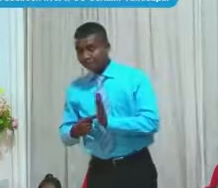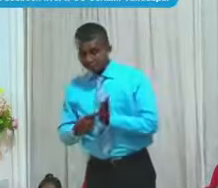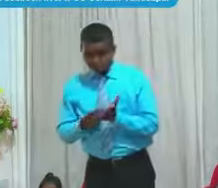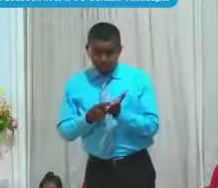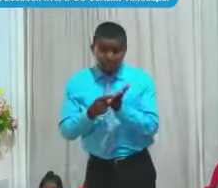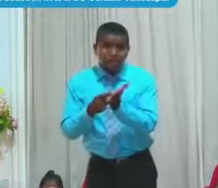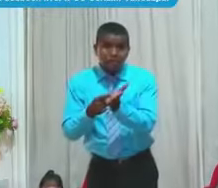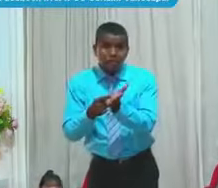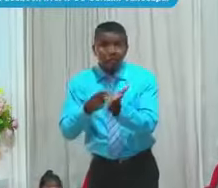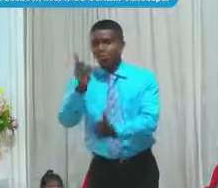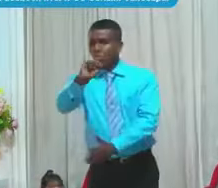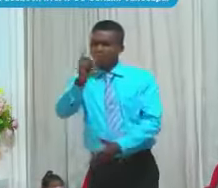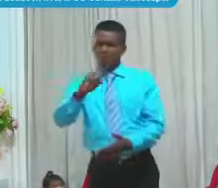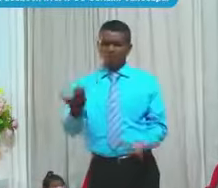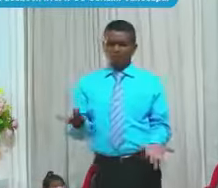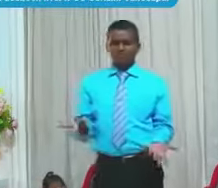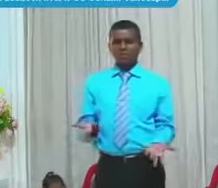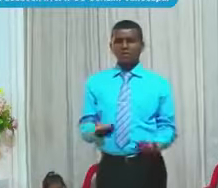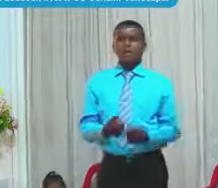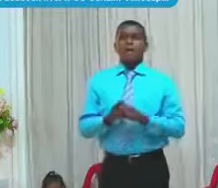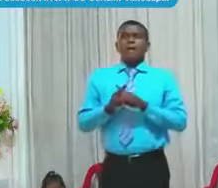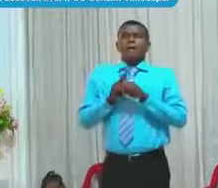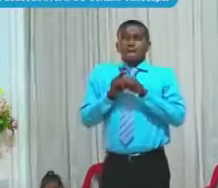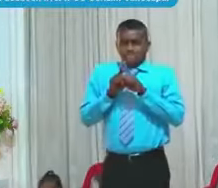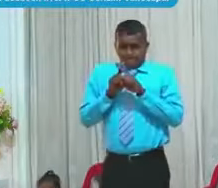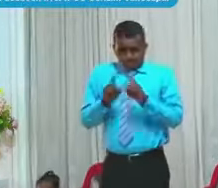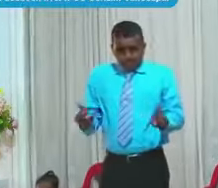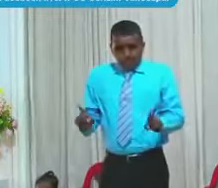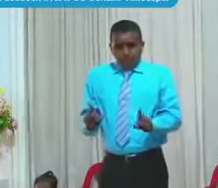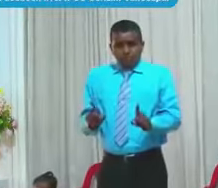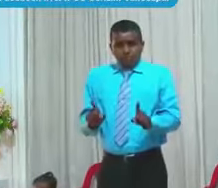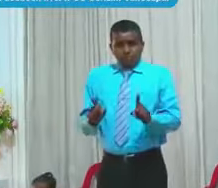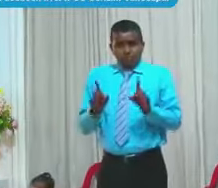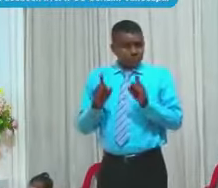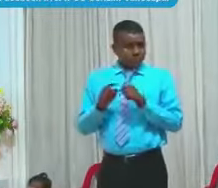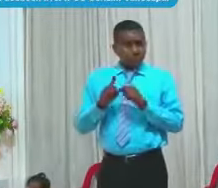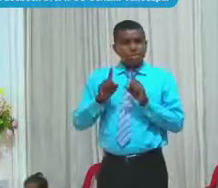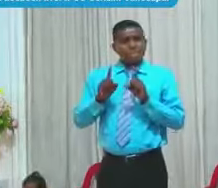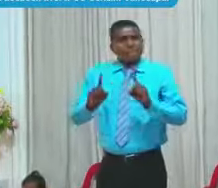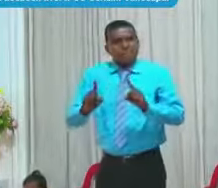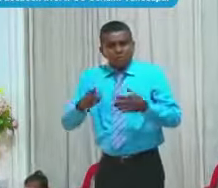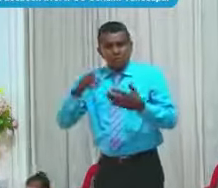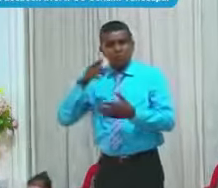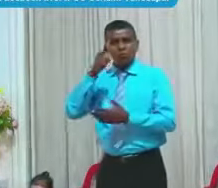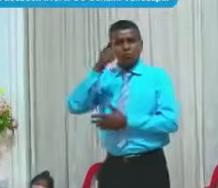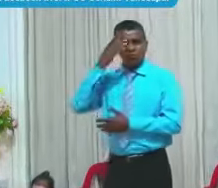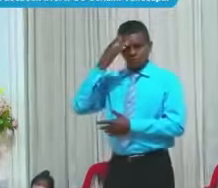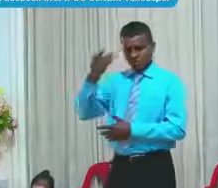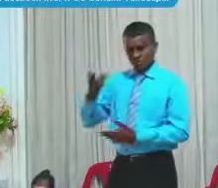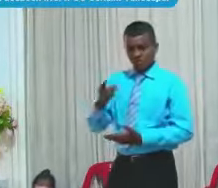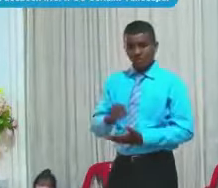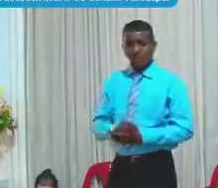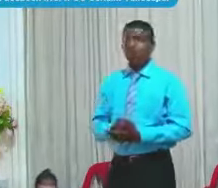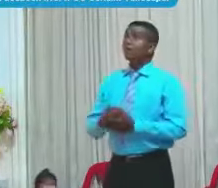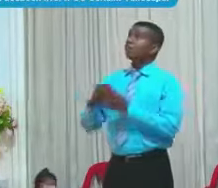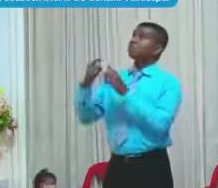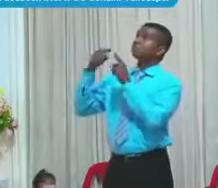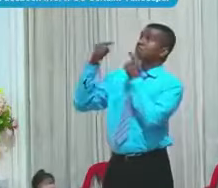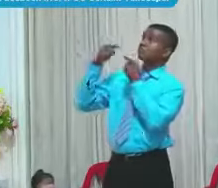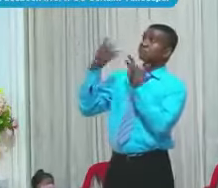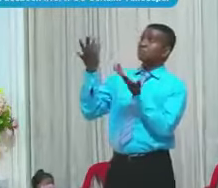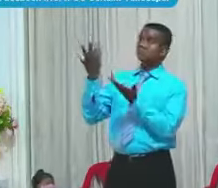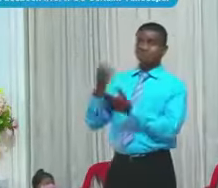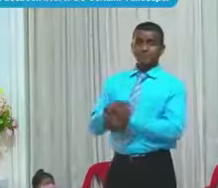Sin embargo Dice ¿Por qué contiendes Contra él? Él no necesita Darle cuenta Dice